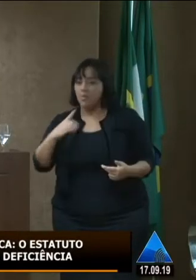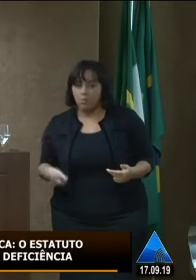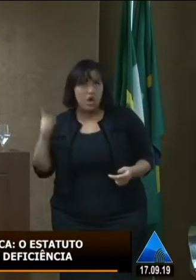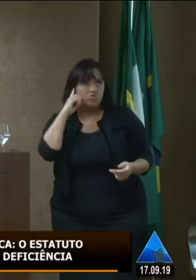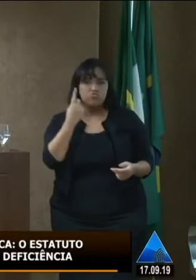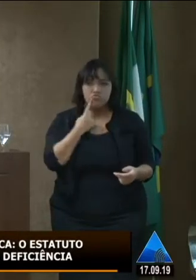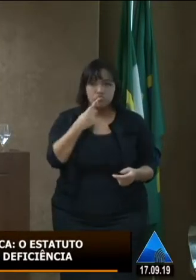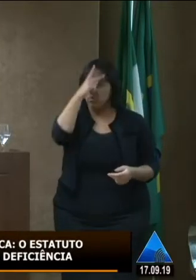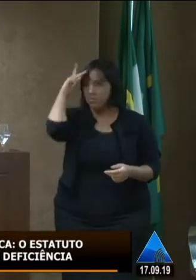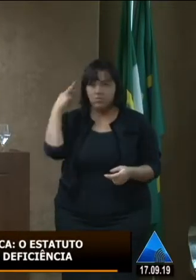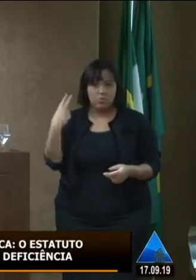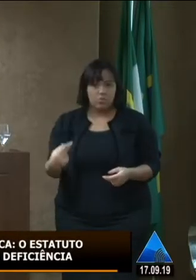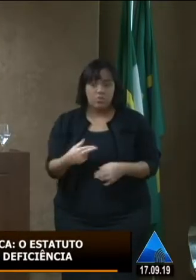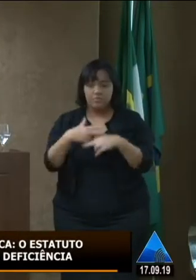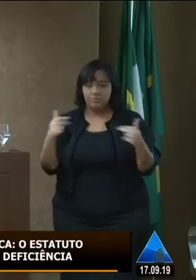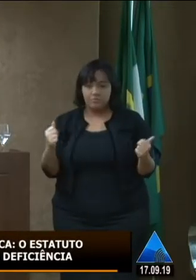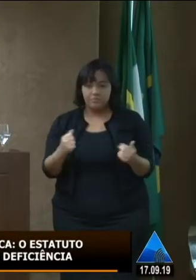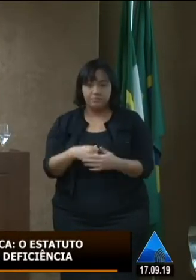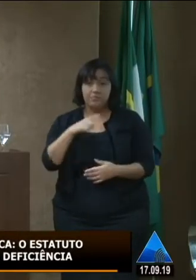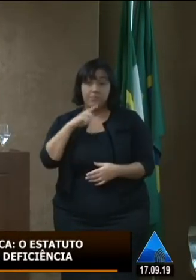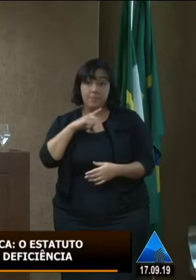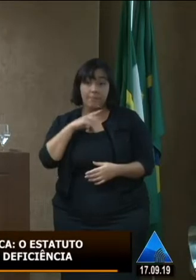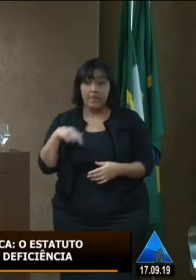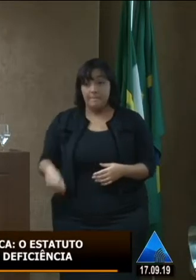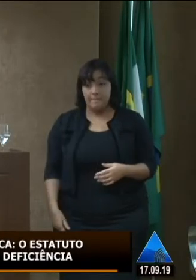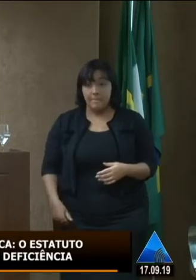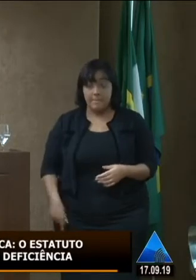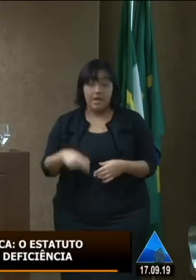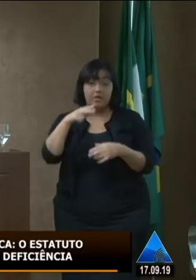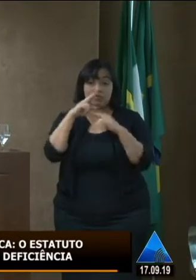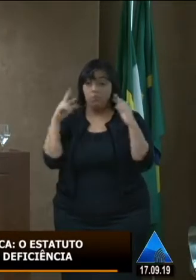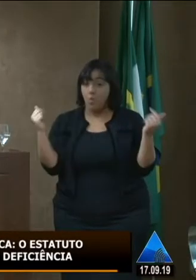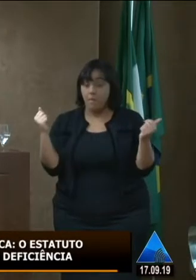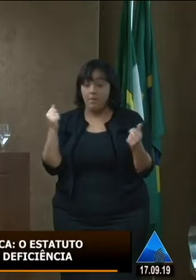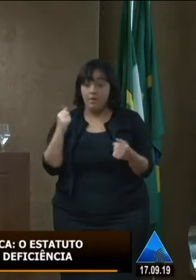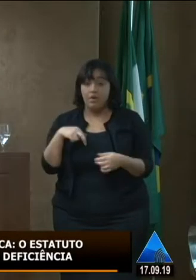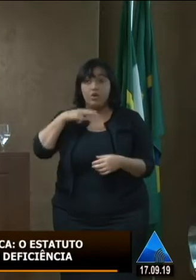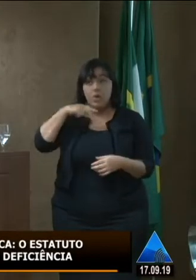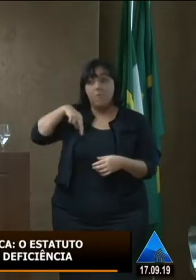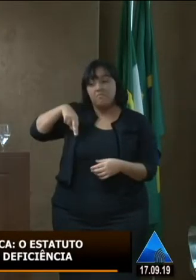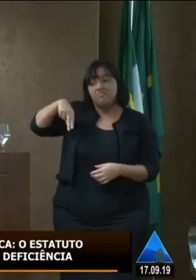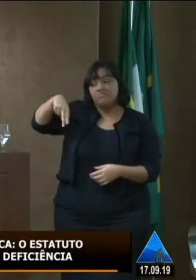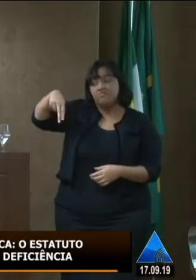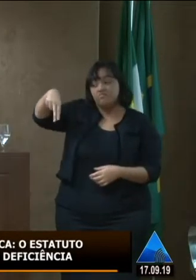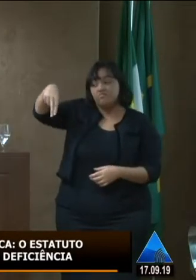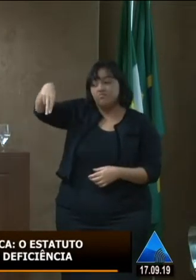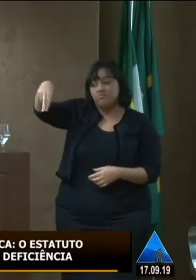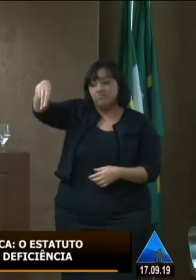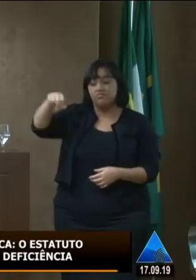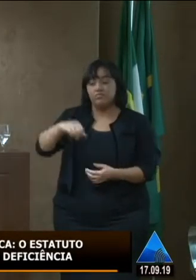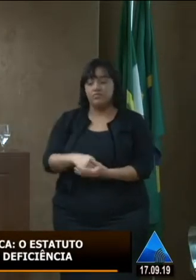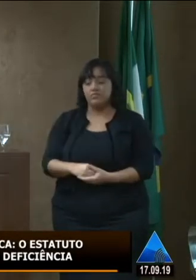ou seja se eu tenho as pernas funcionando bacana e eu posso caminhando ultrapassar um